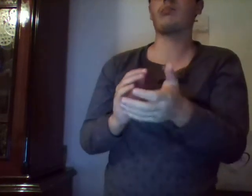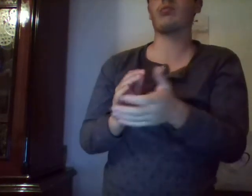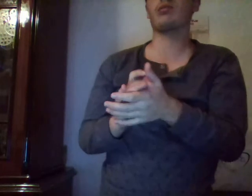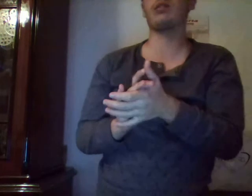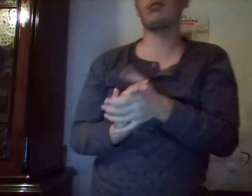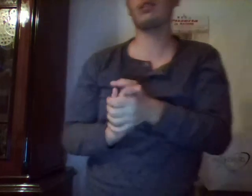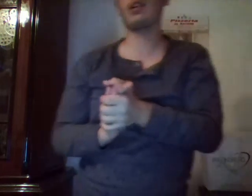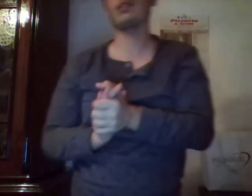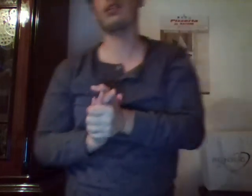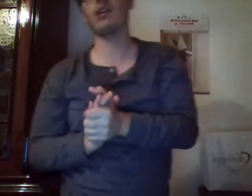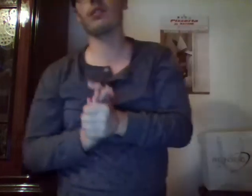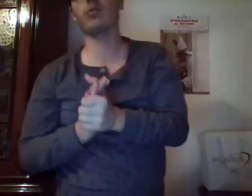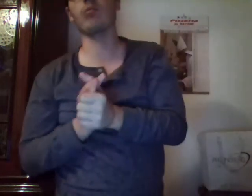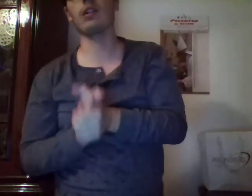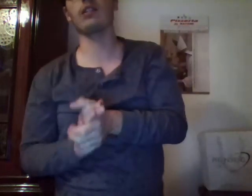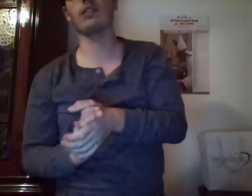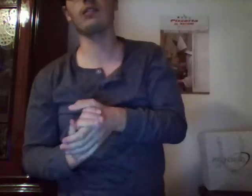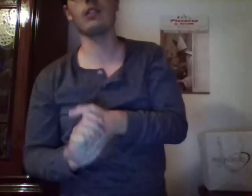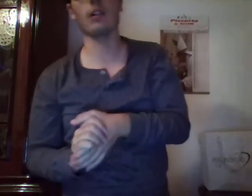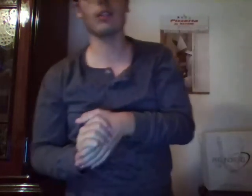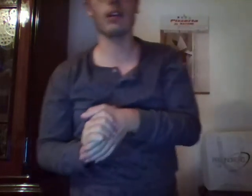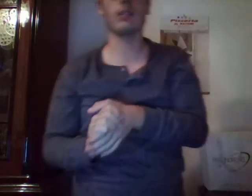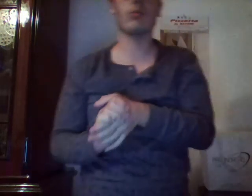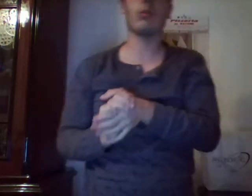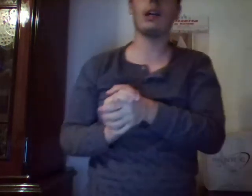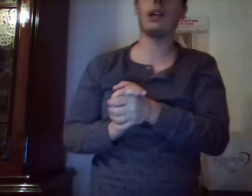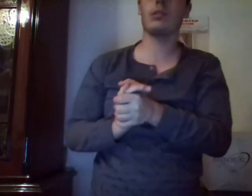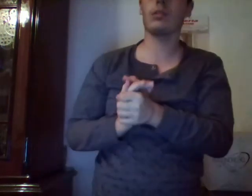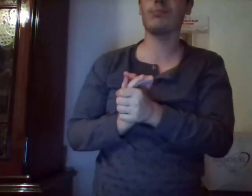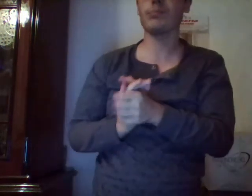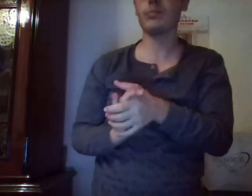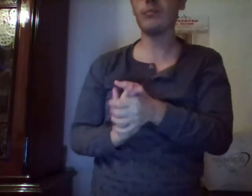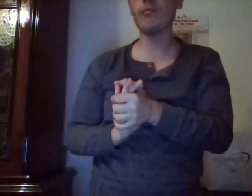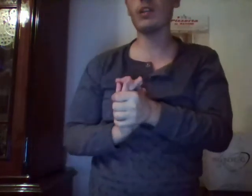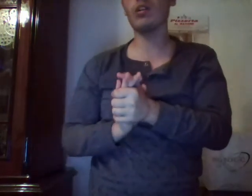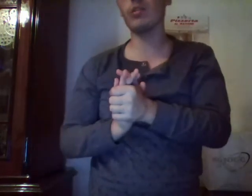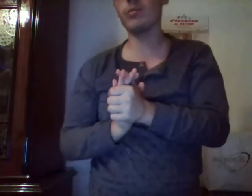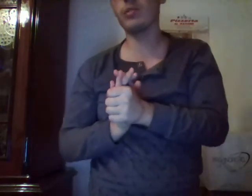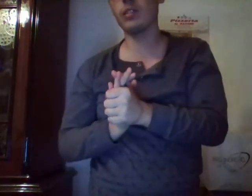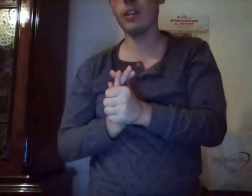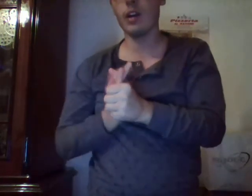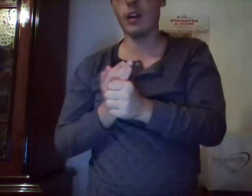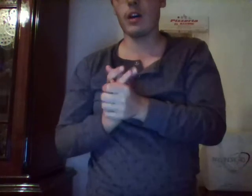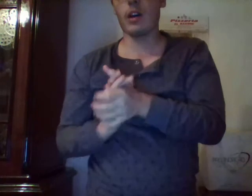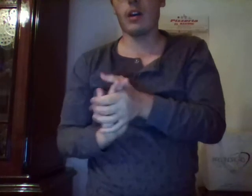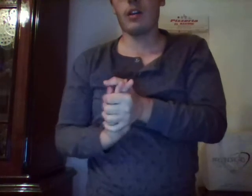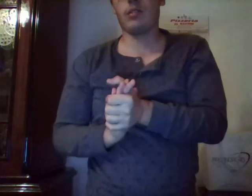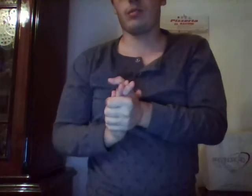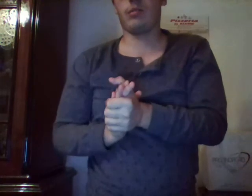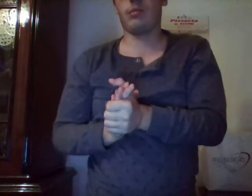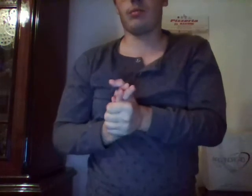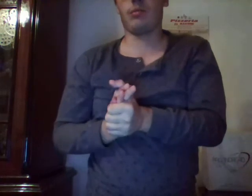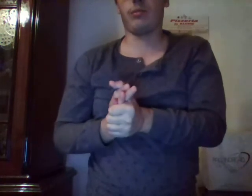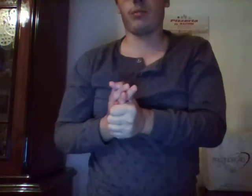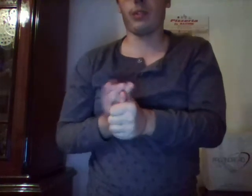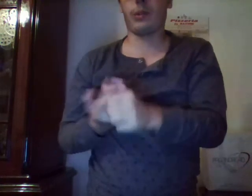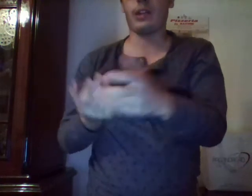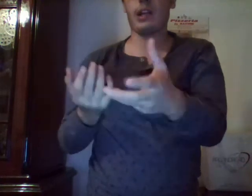positività della squadra di andrea nicolato oggi c'è stata